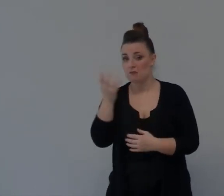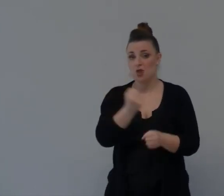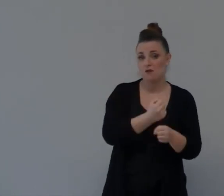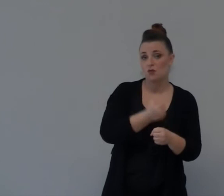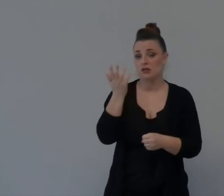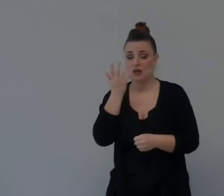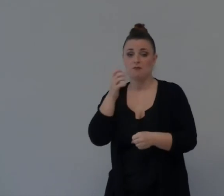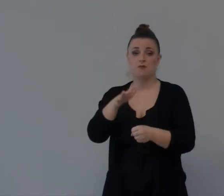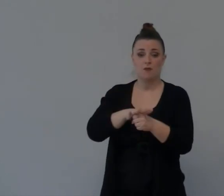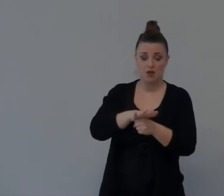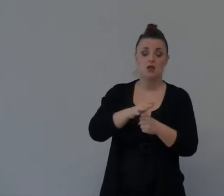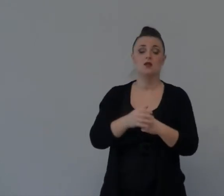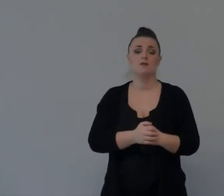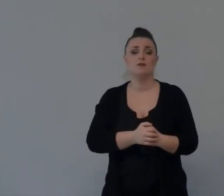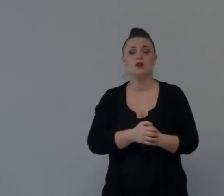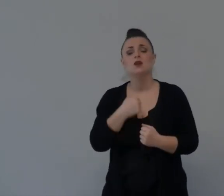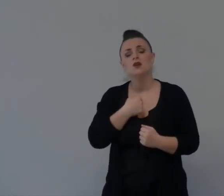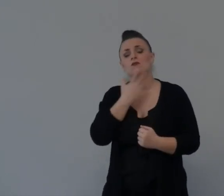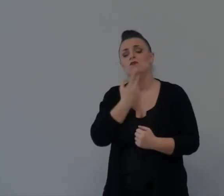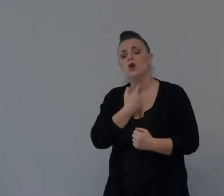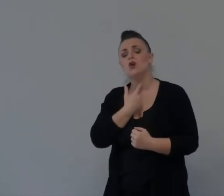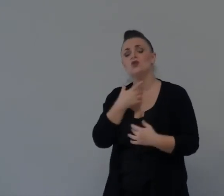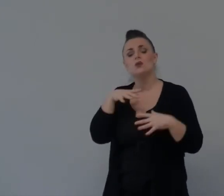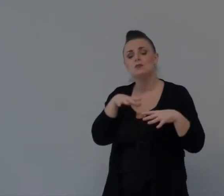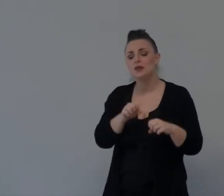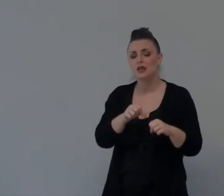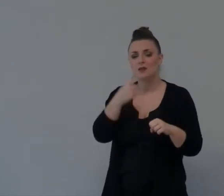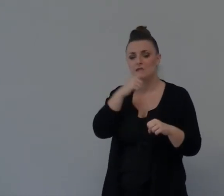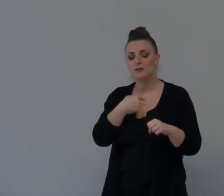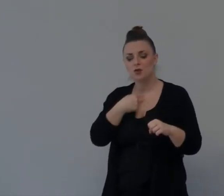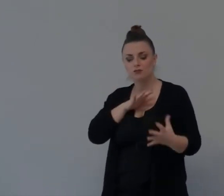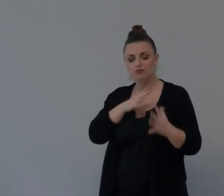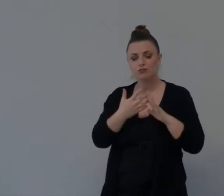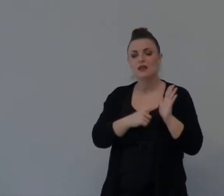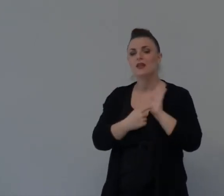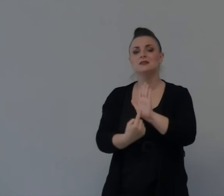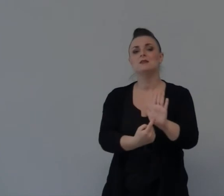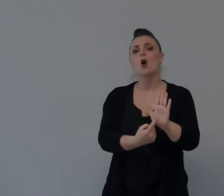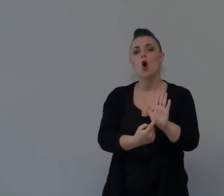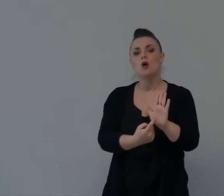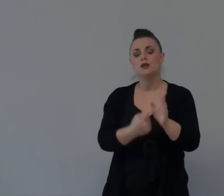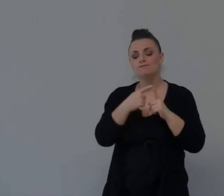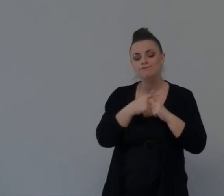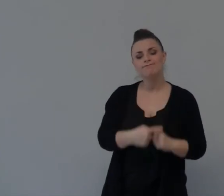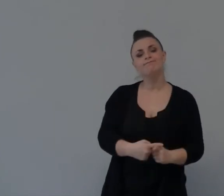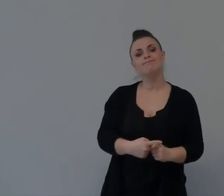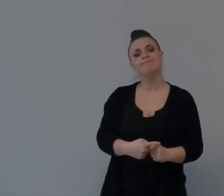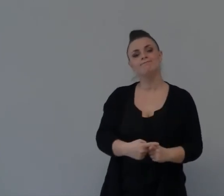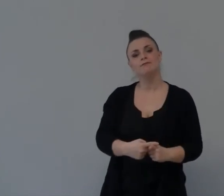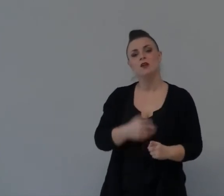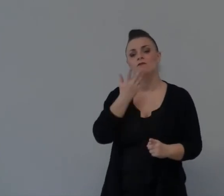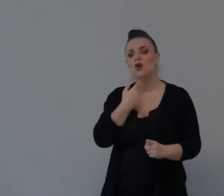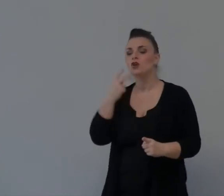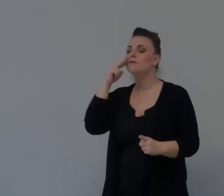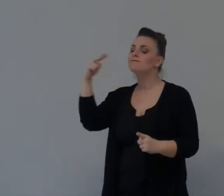Impegnarmi A Essere Tuo Testimone Tra I miei Compagni Di Scuola Tra I miei Compagni Di